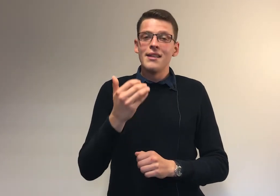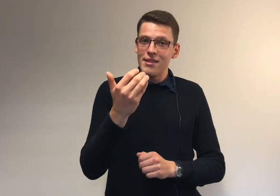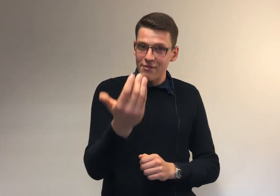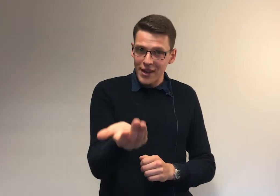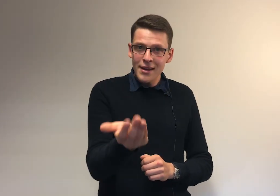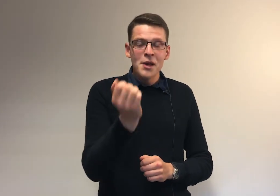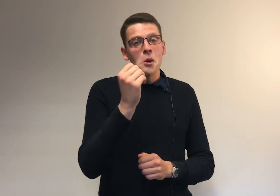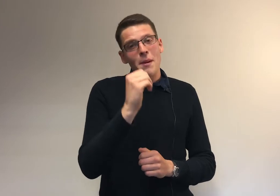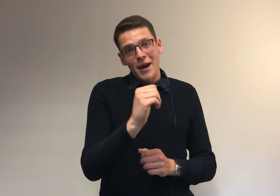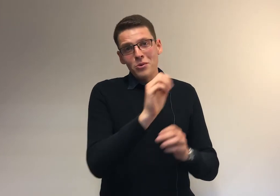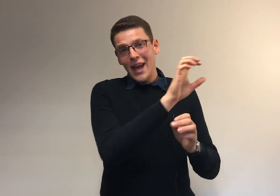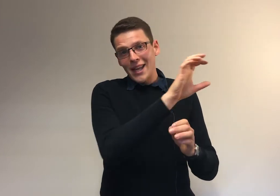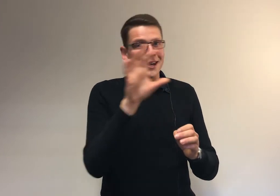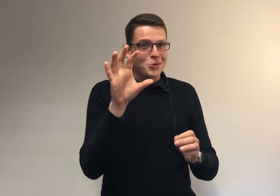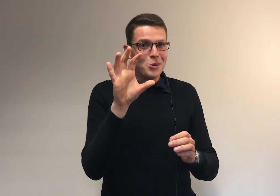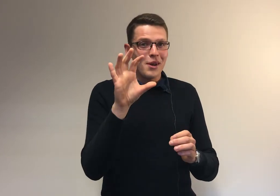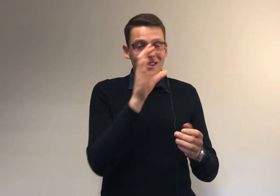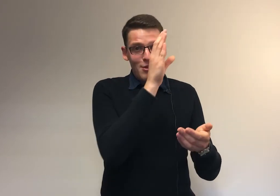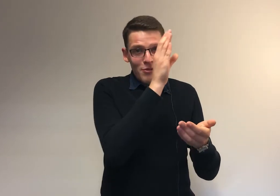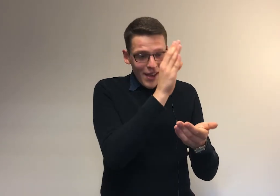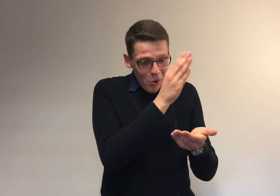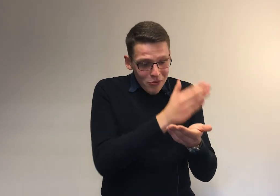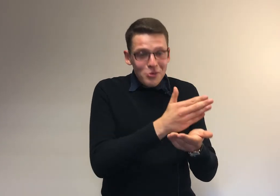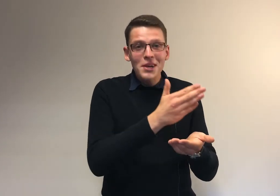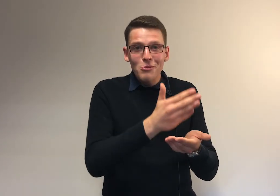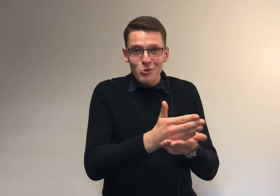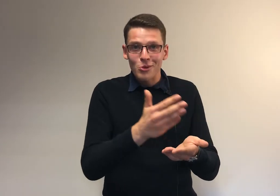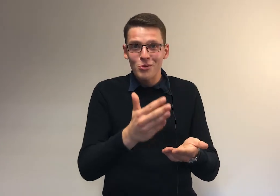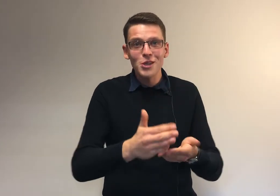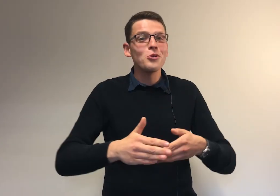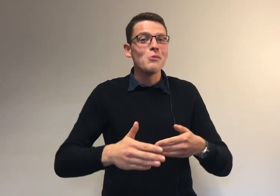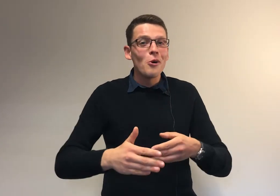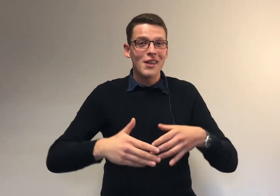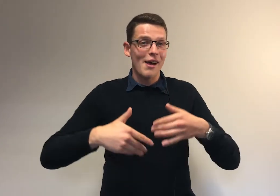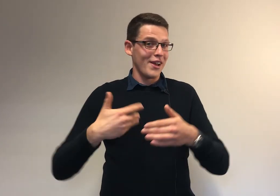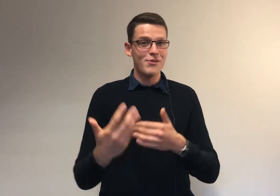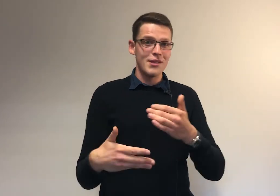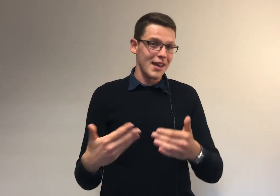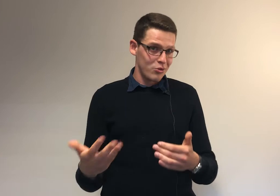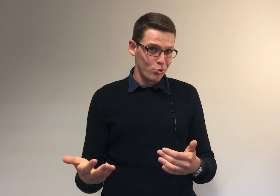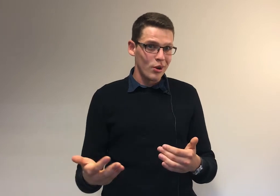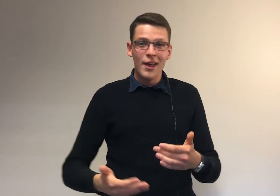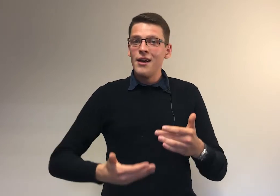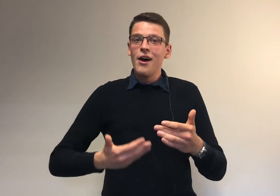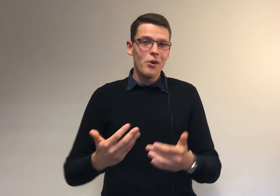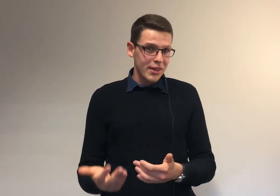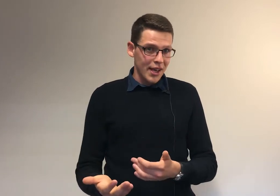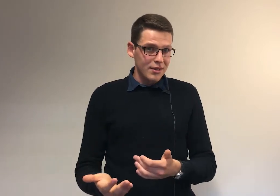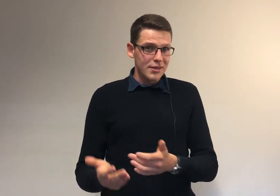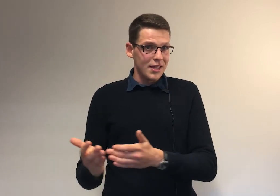C'est vrai, mais par contre, être à jour, ça se fait au fur et à mesure. Donc, si tu commences à vérifier si tu es à jour en S15, c'est-à